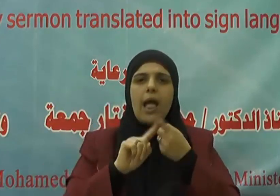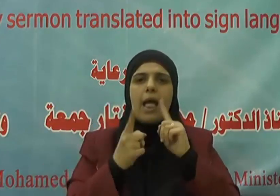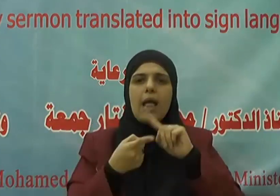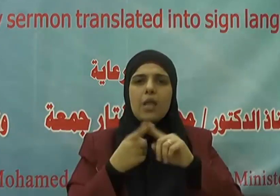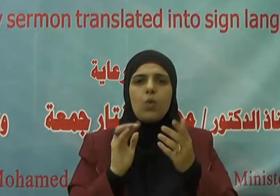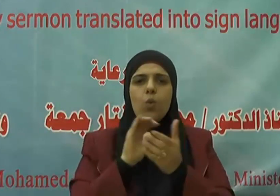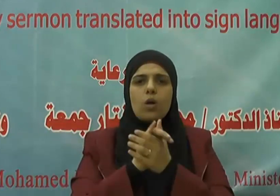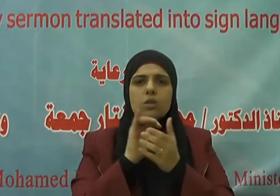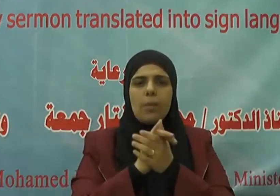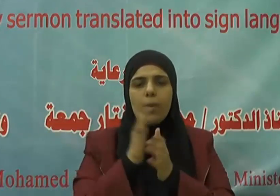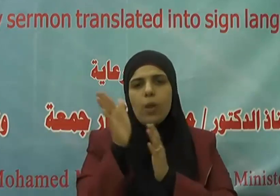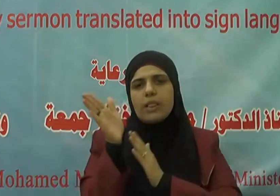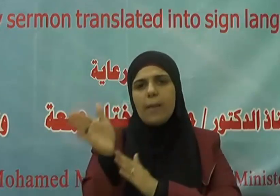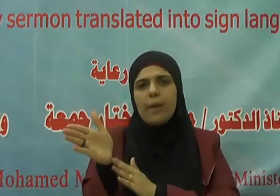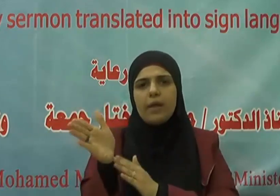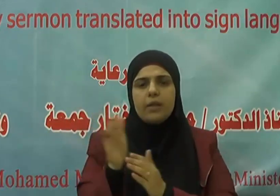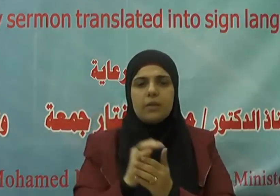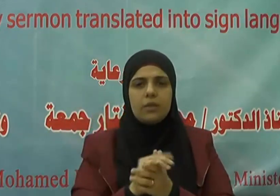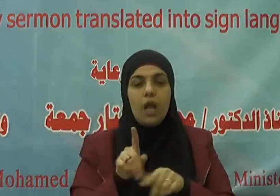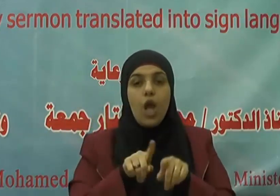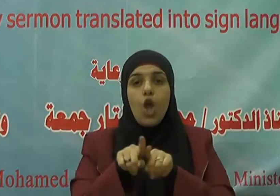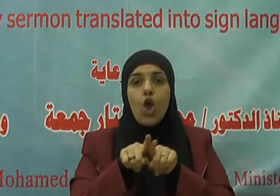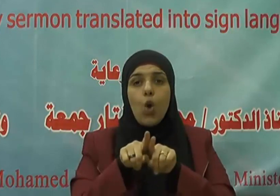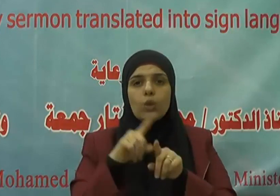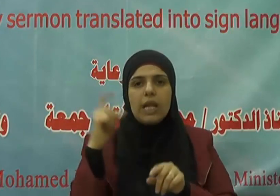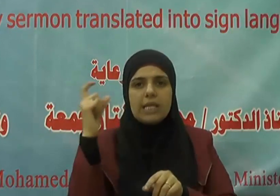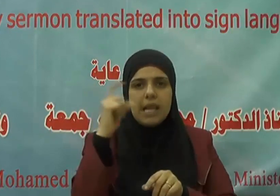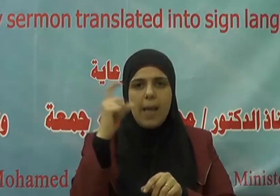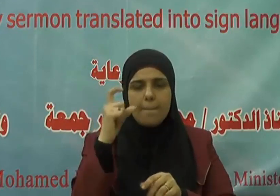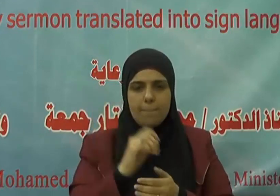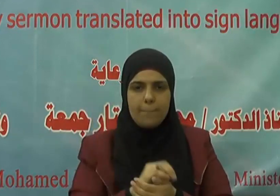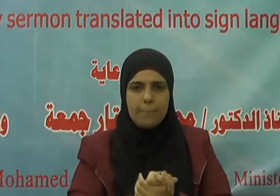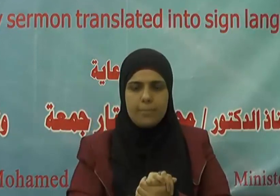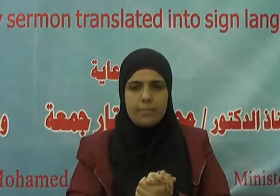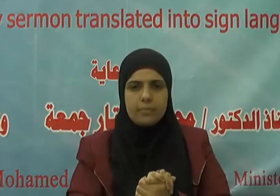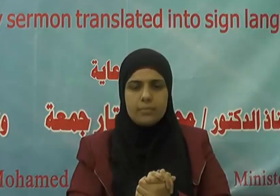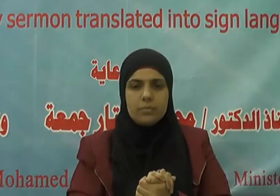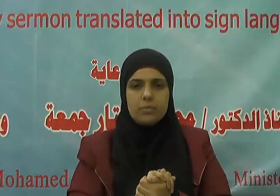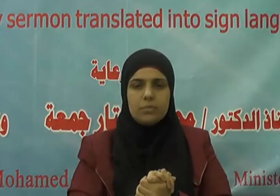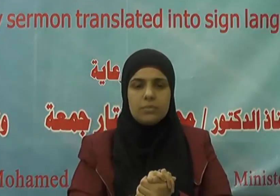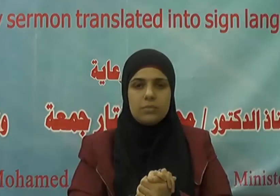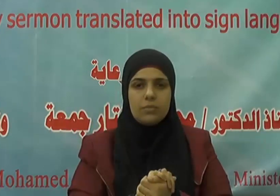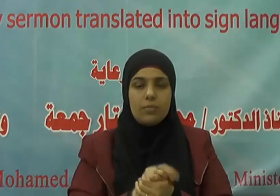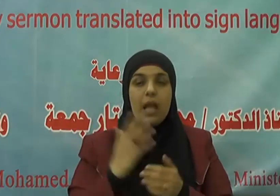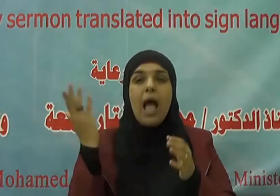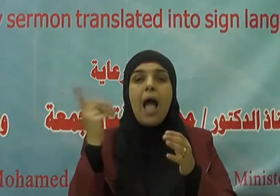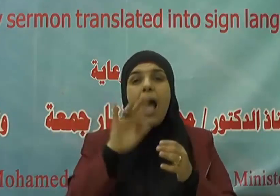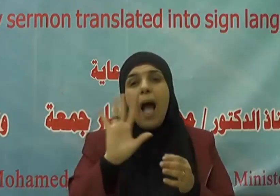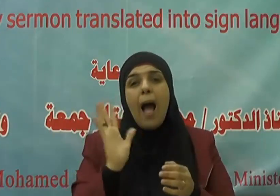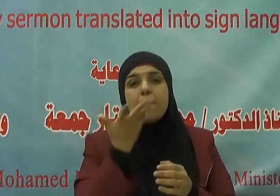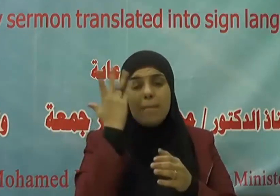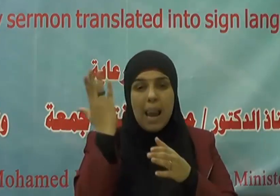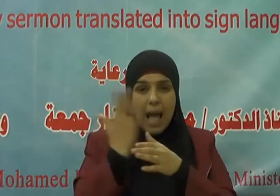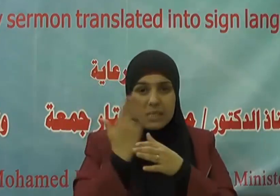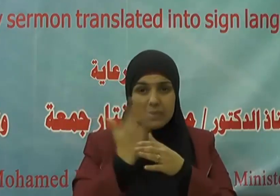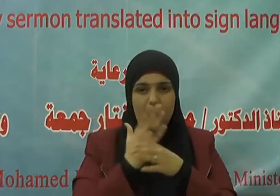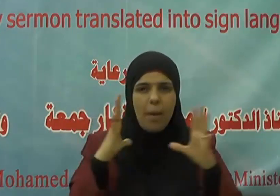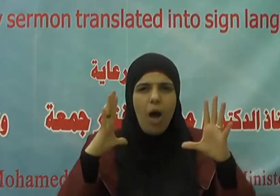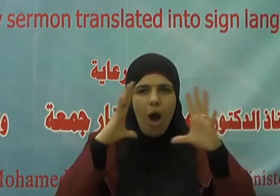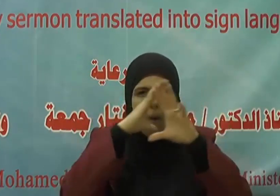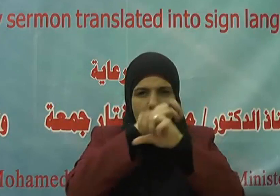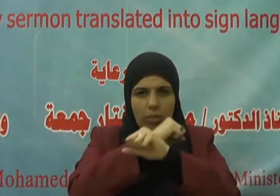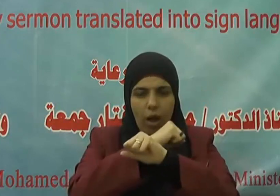وصحبه والتابعين إخوة الإسلام أما الأسباب الباطنة